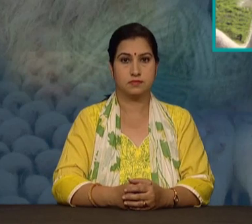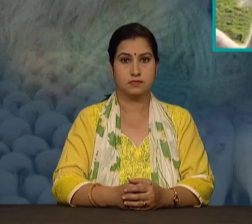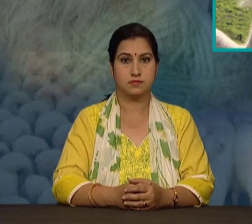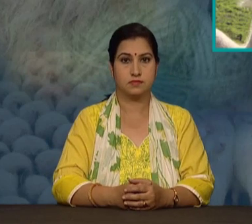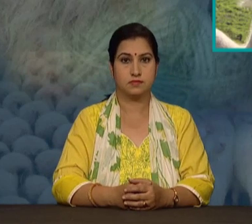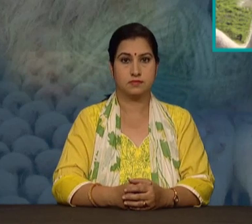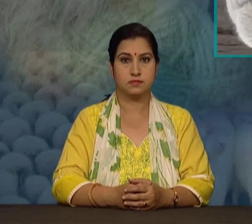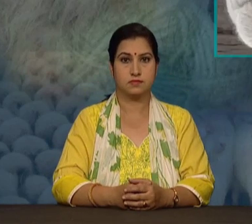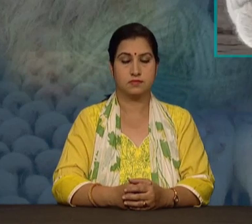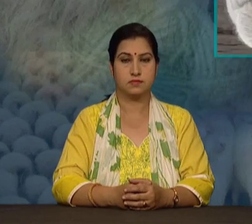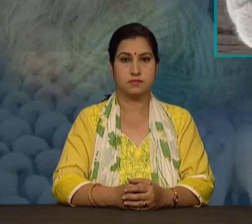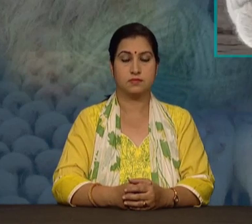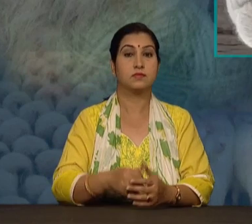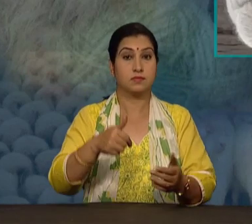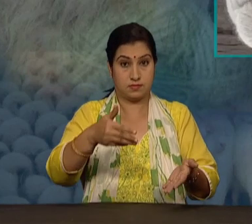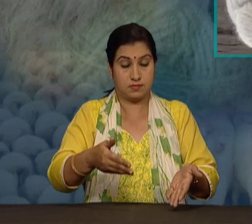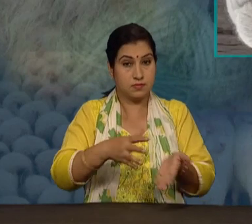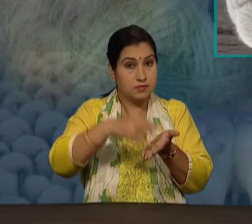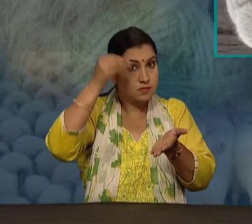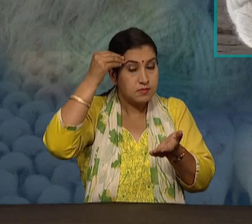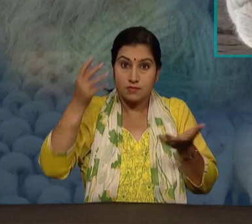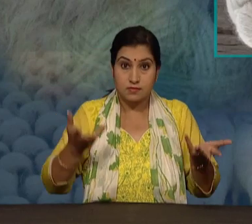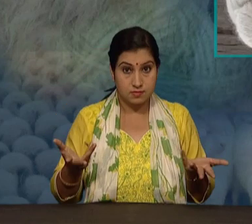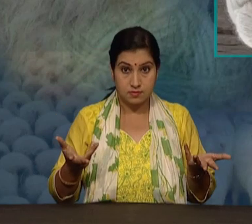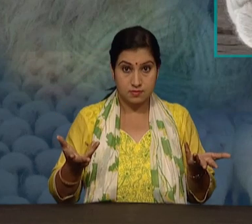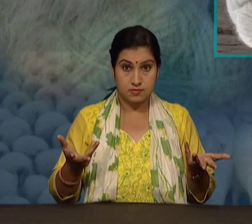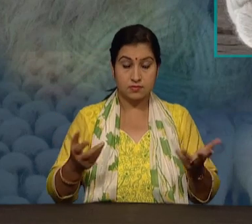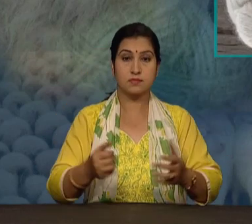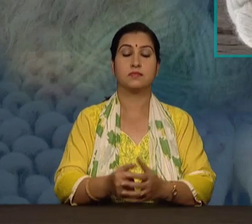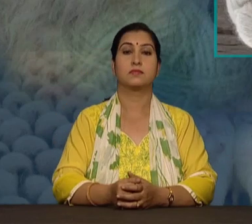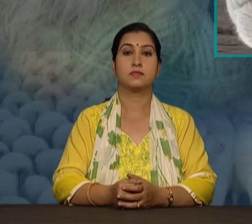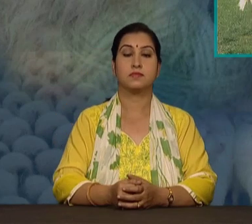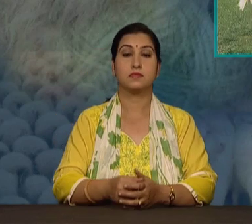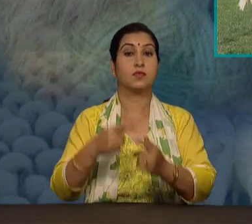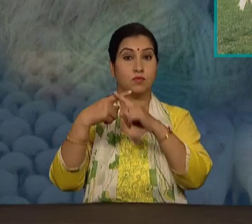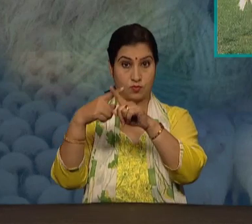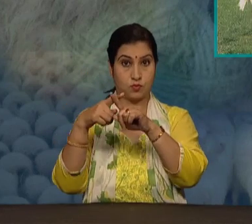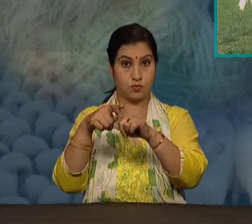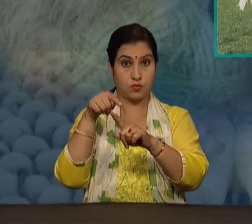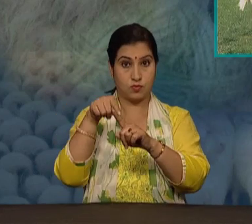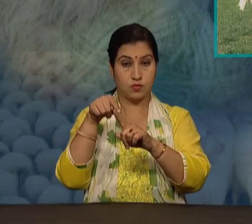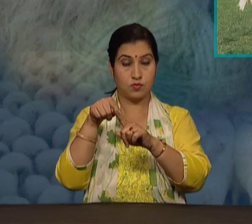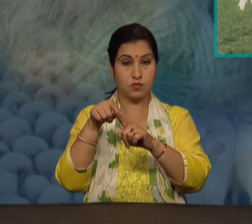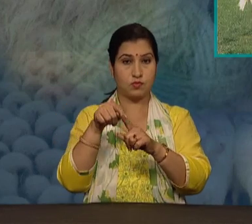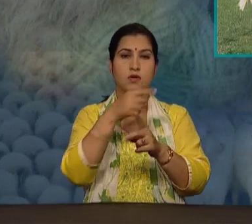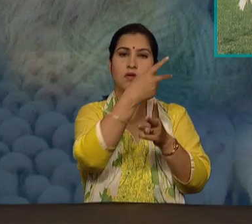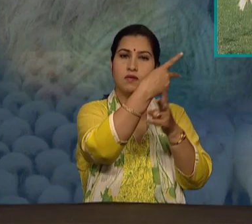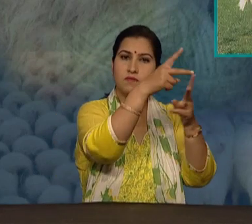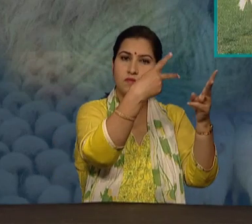तो हमने जाना कि उन भिन भिन जानवरों से